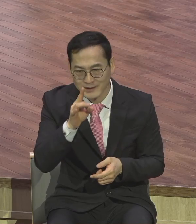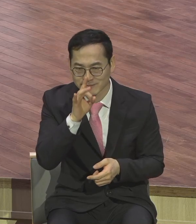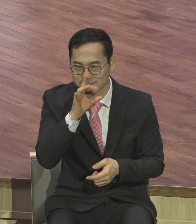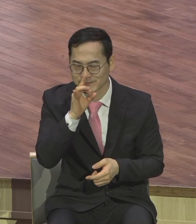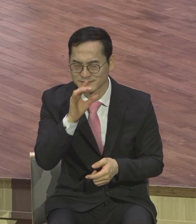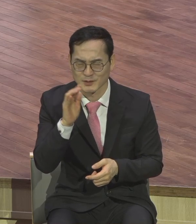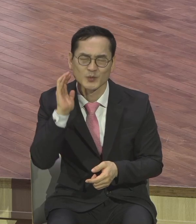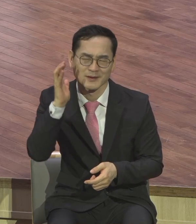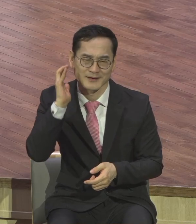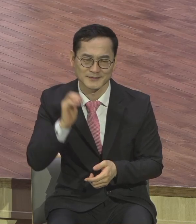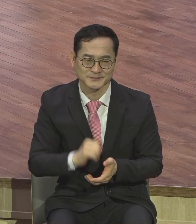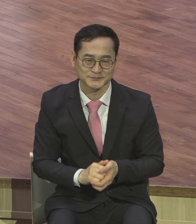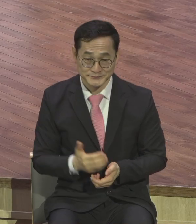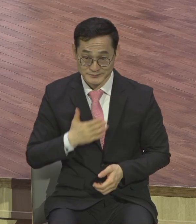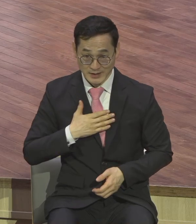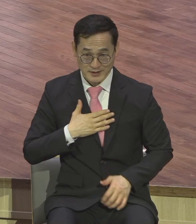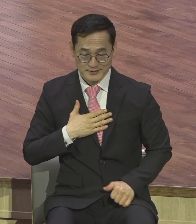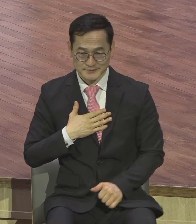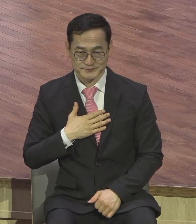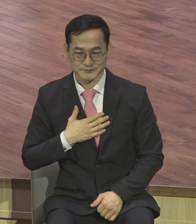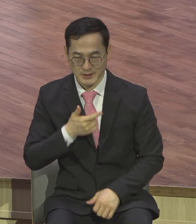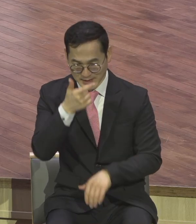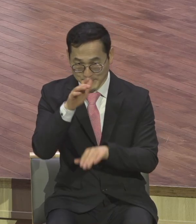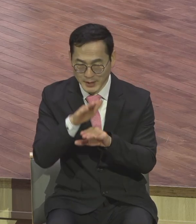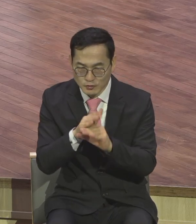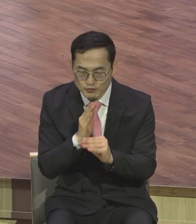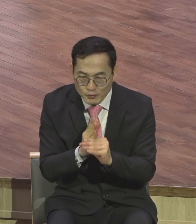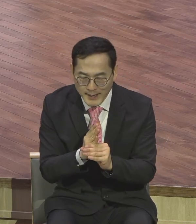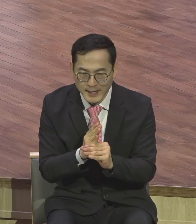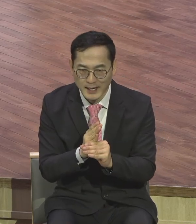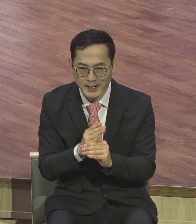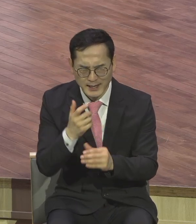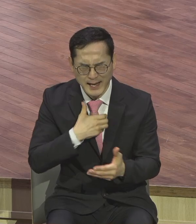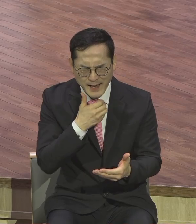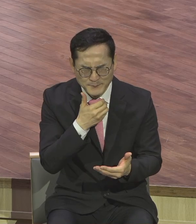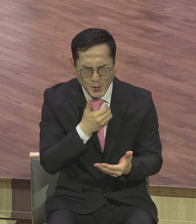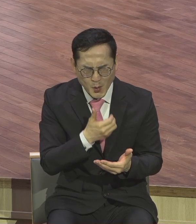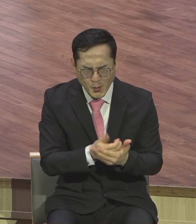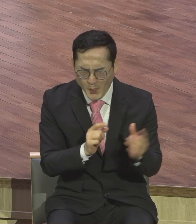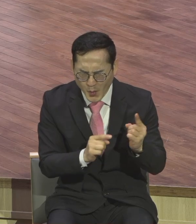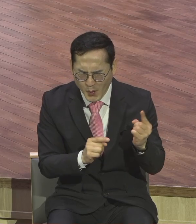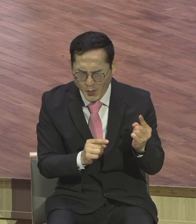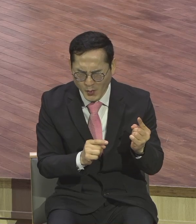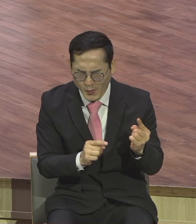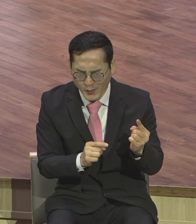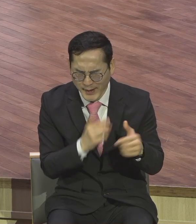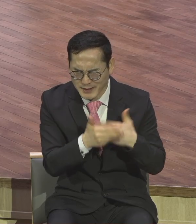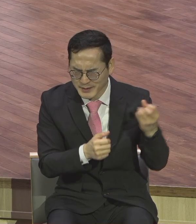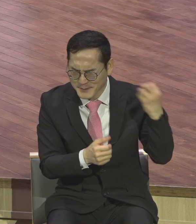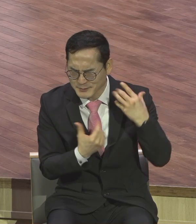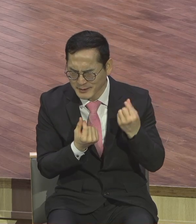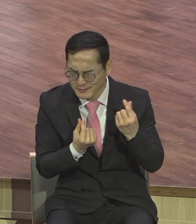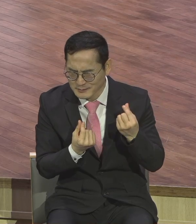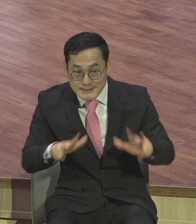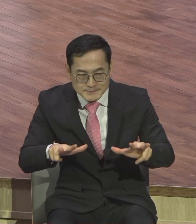무슨 말 예배 중에 기도 중에 감동이 있다고 하면 즉시입니다 즉시 바로 의논하는 게 어디 있어요 즉시로